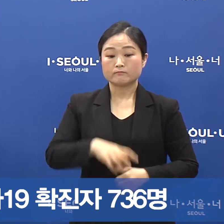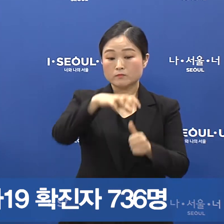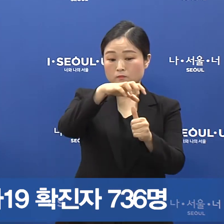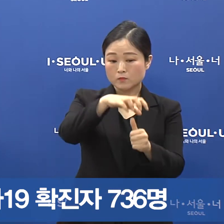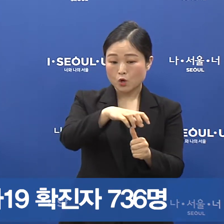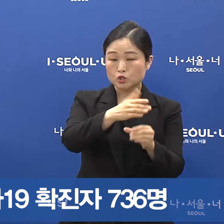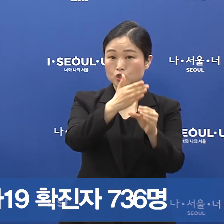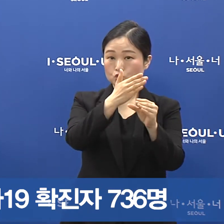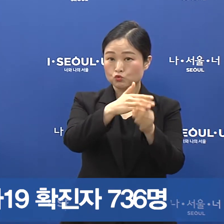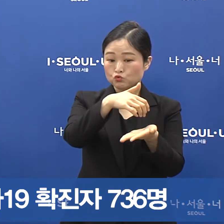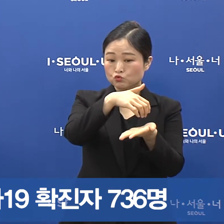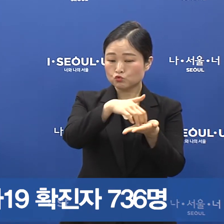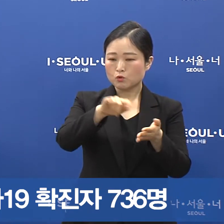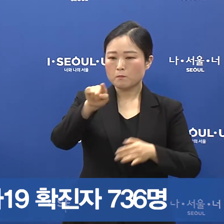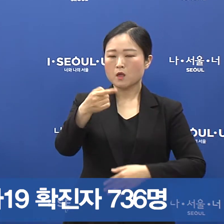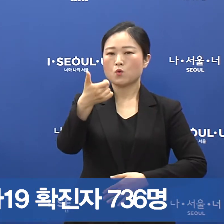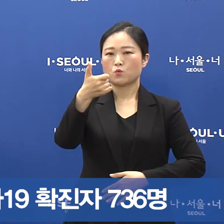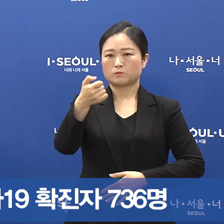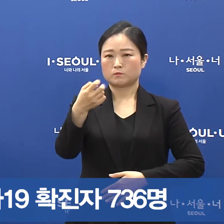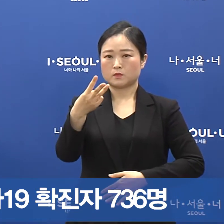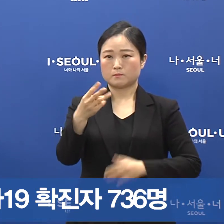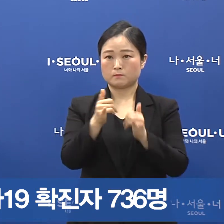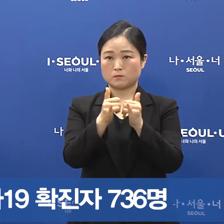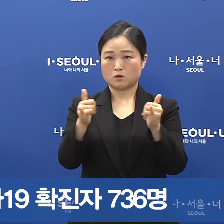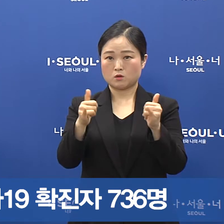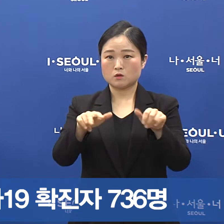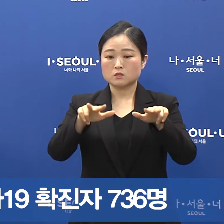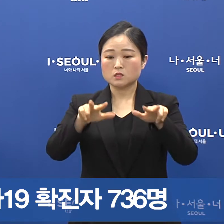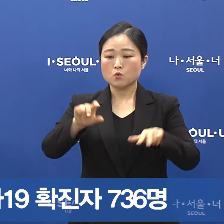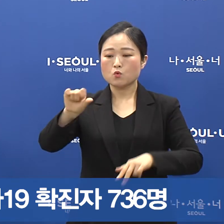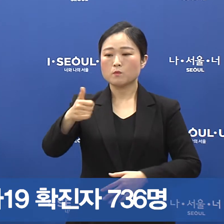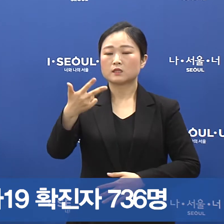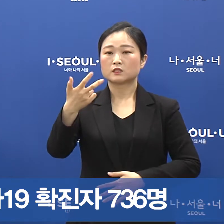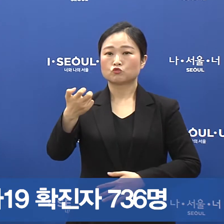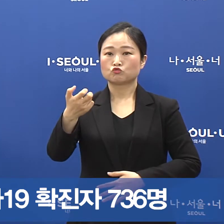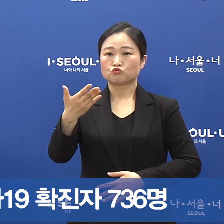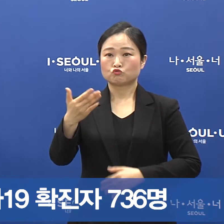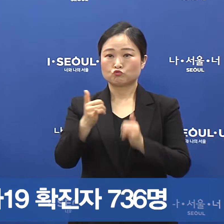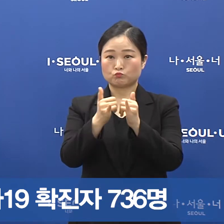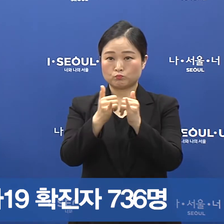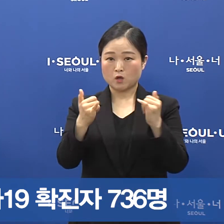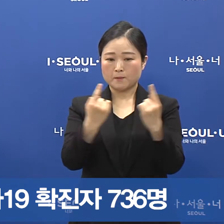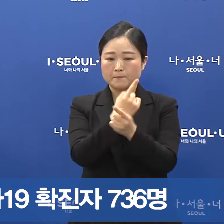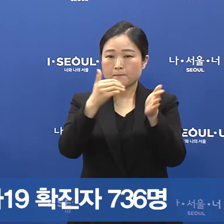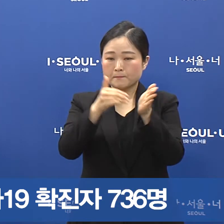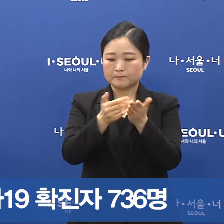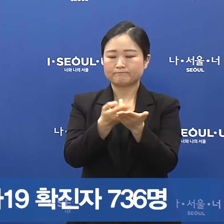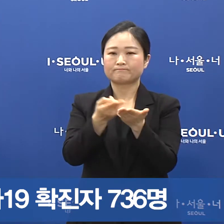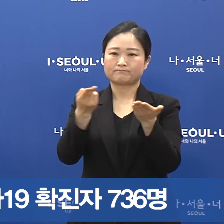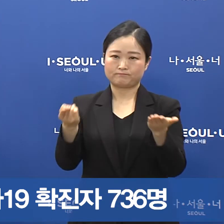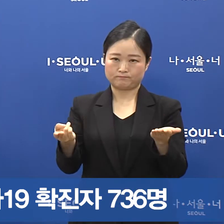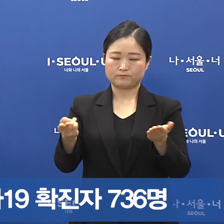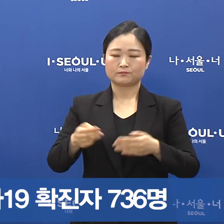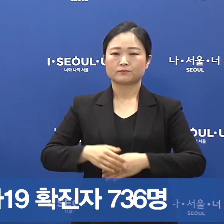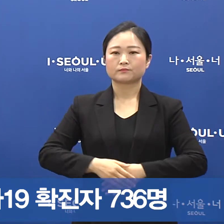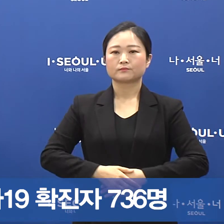중에 있는 사람은 153명 현재 579명이 완치 판정을 받고 퇴원하였습니다.